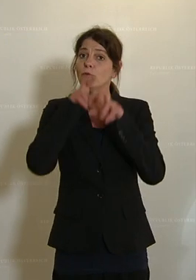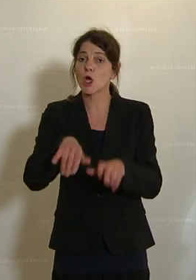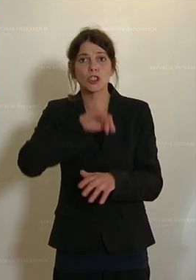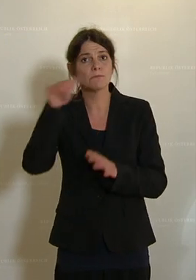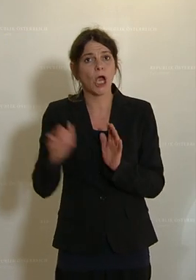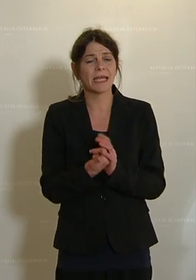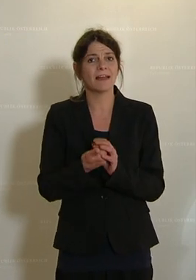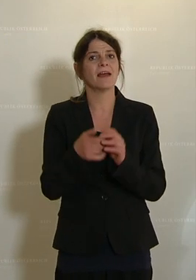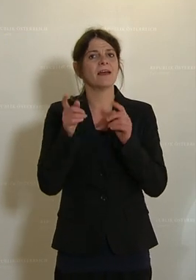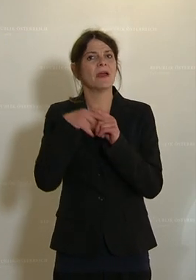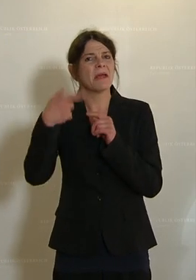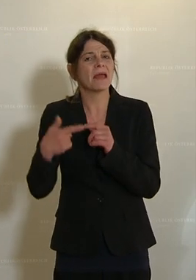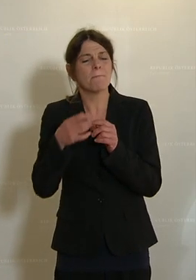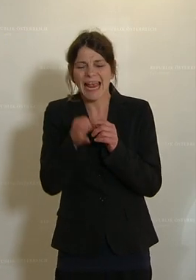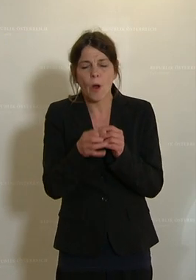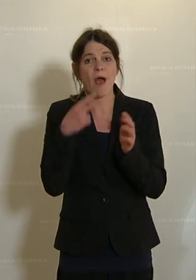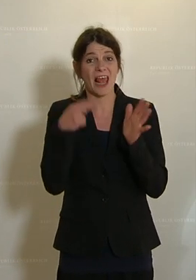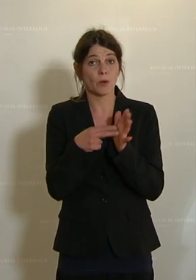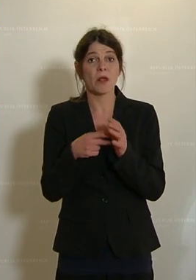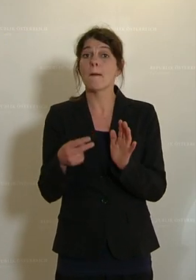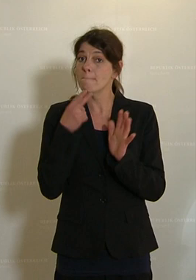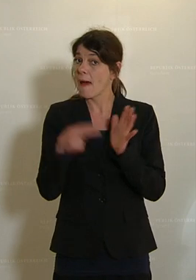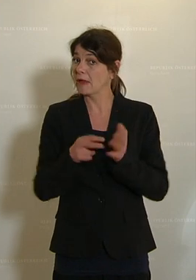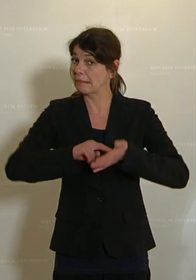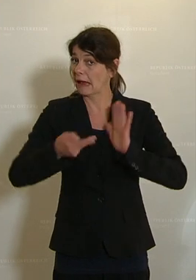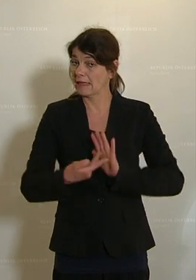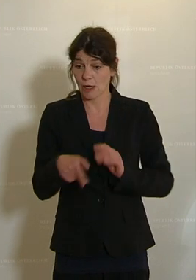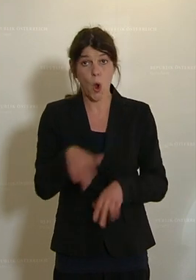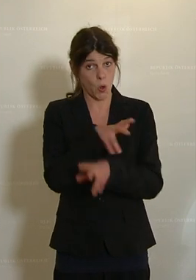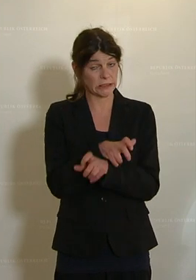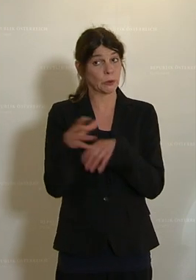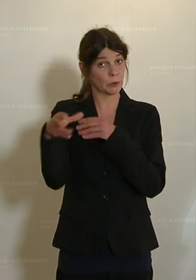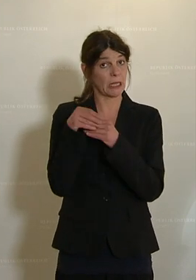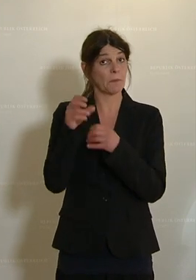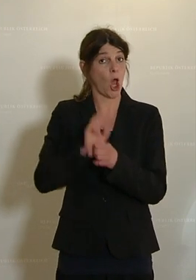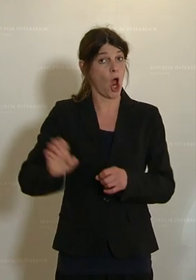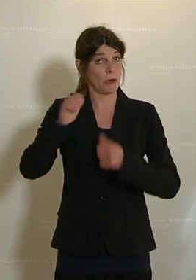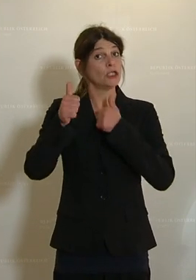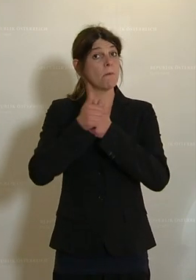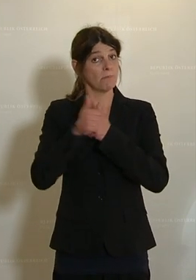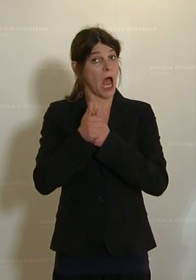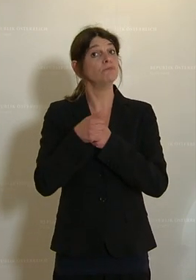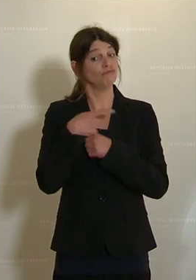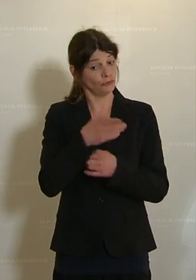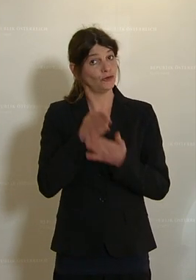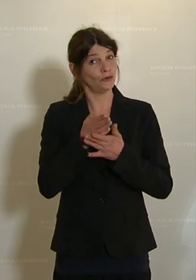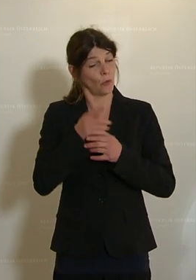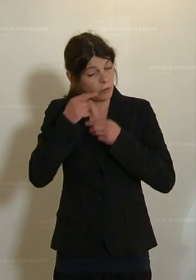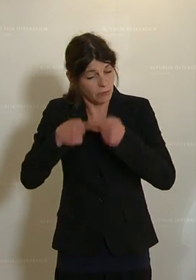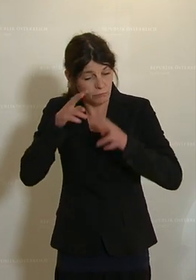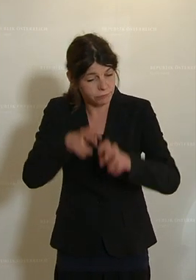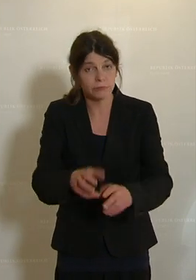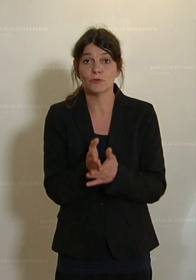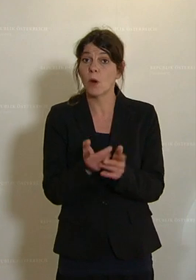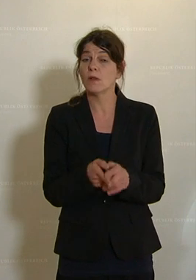Forschungsprojekte in der Mikroelektronik und in der Batterietechnik, in denen Österreich gemeinsam mit europäischen Partnern engagiert ist, ist